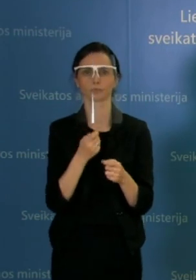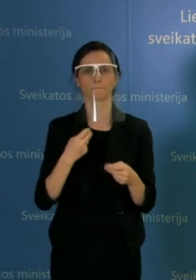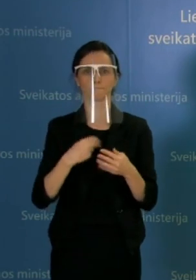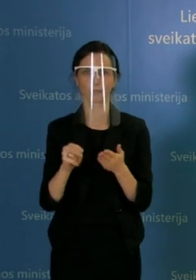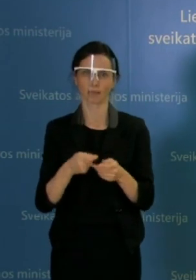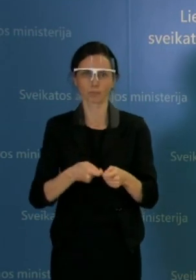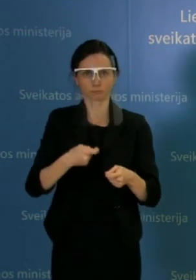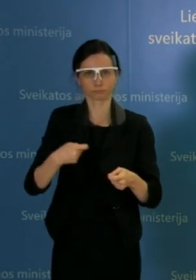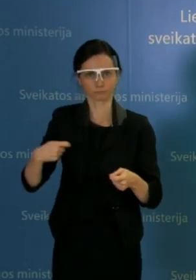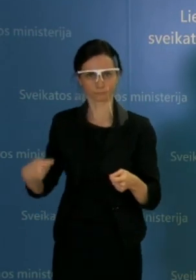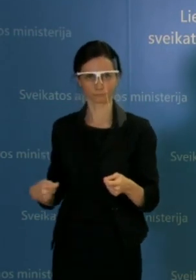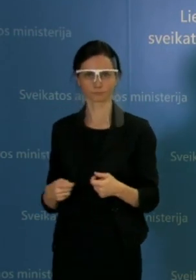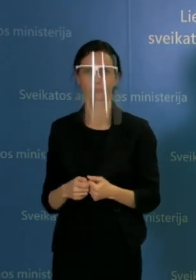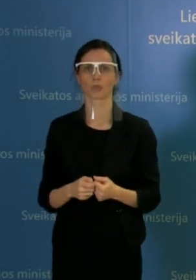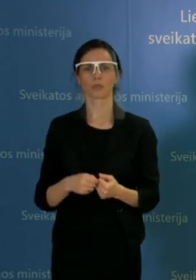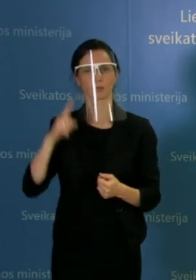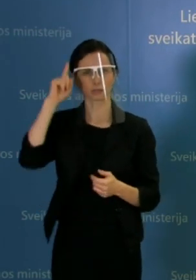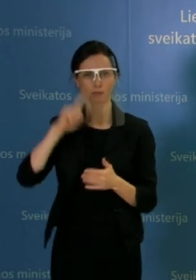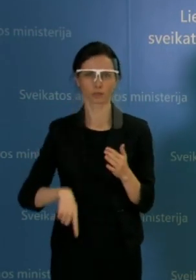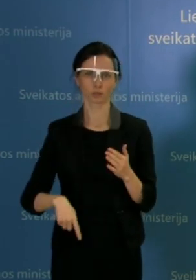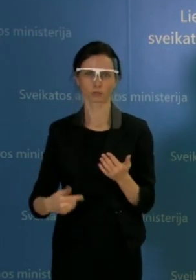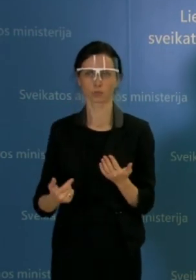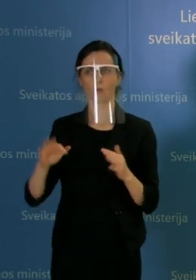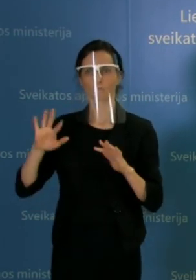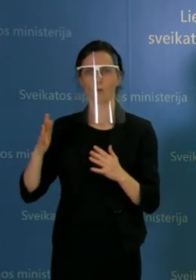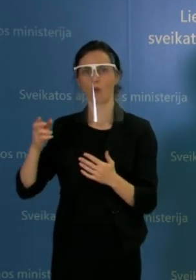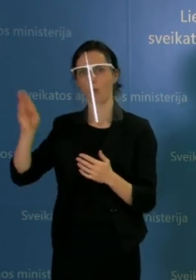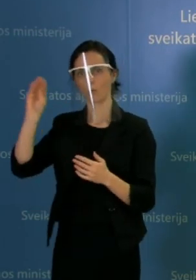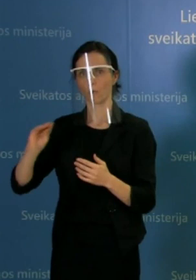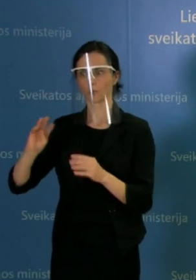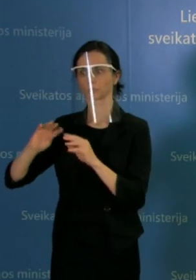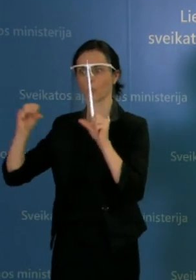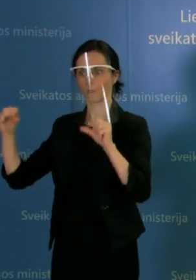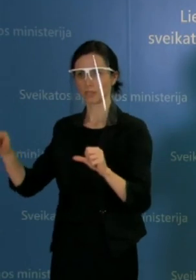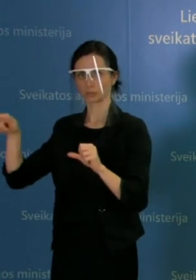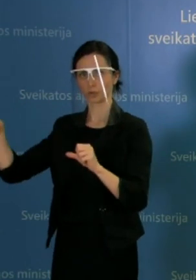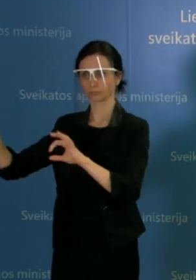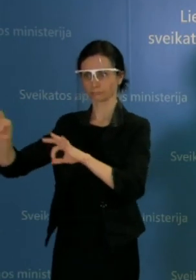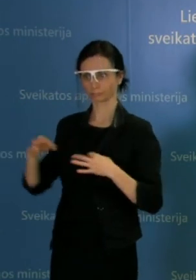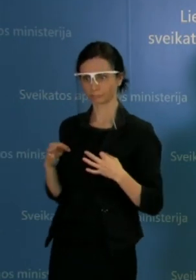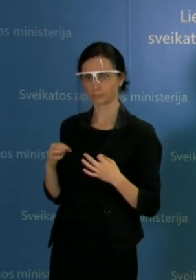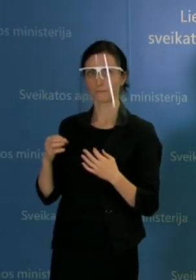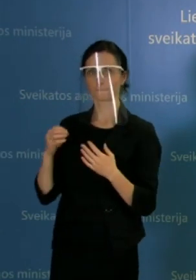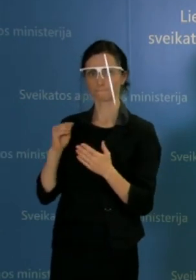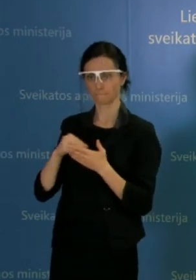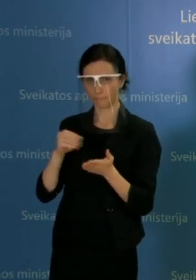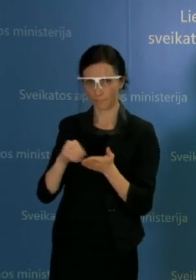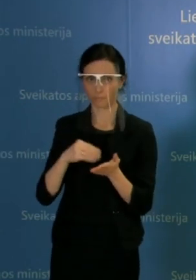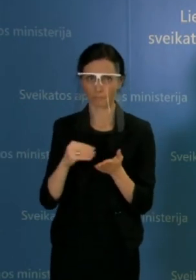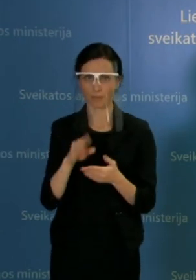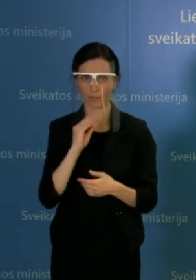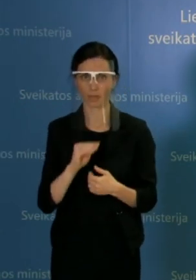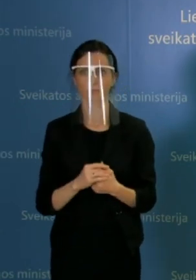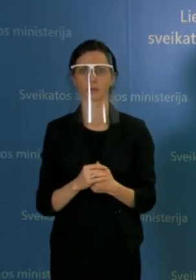greičiausiai tikėtina, kad gausim iš Europos komisijos vykdomo pirkimą. Ir tada tikrai naudosim. Bet šitos